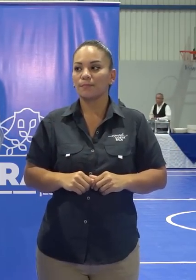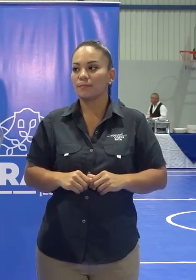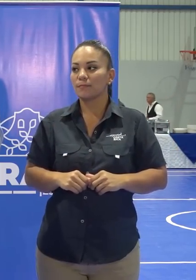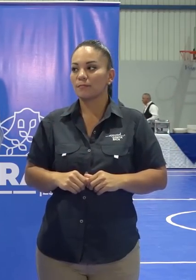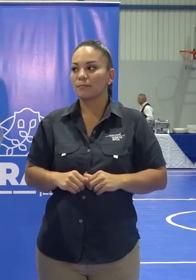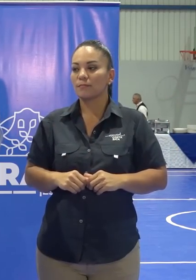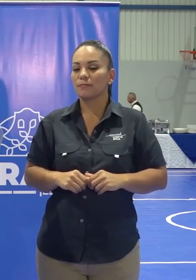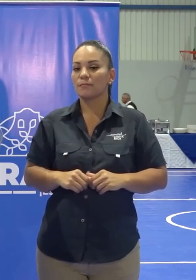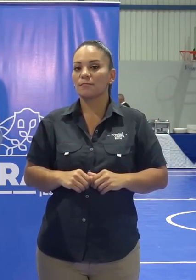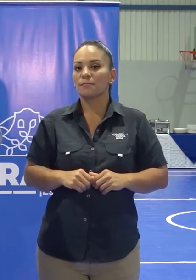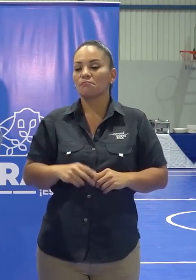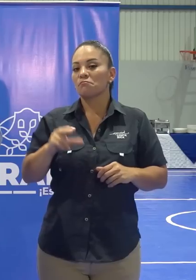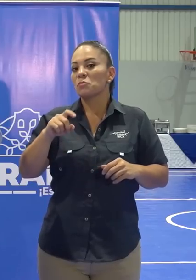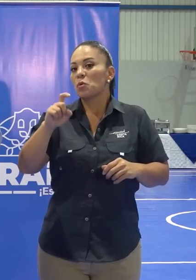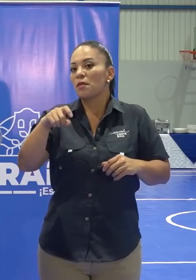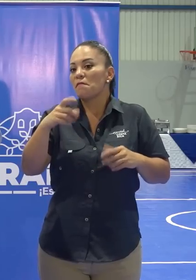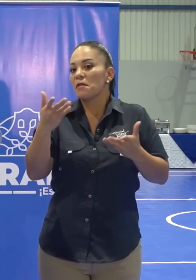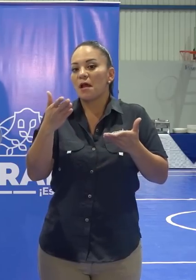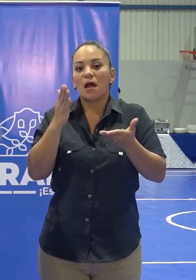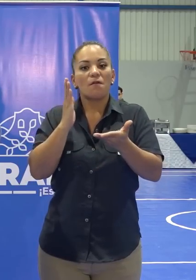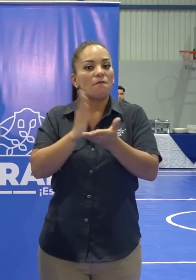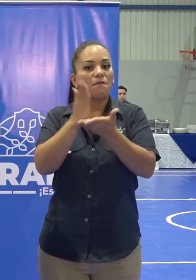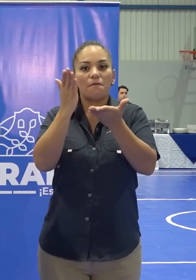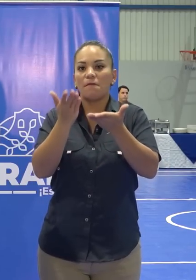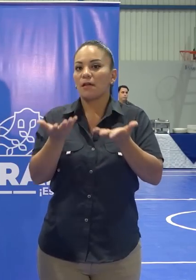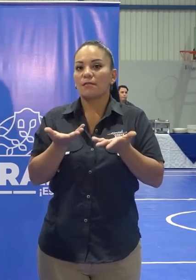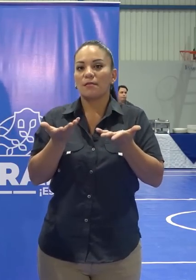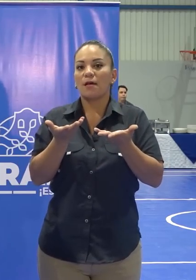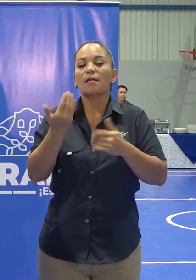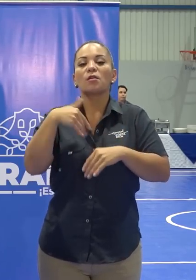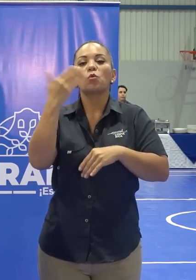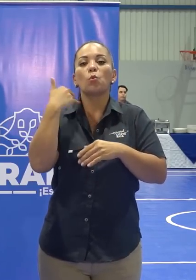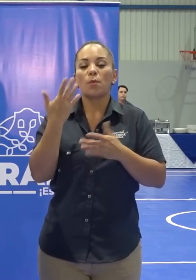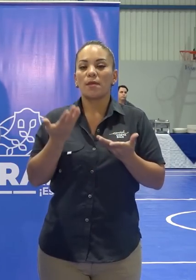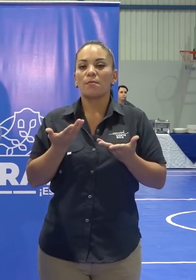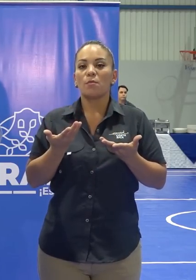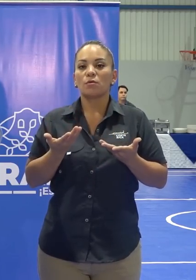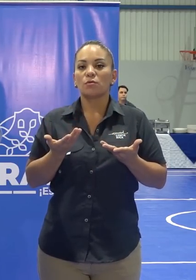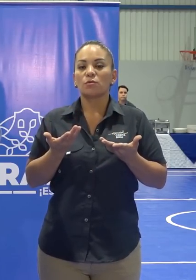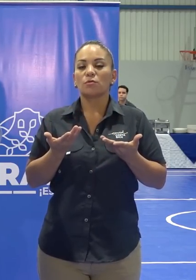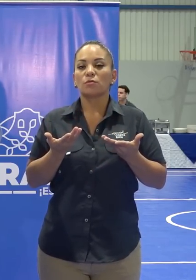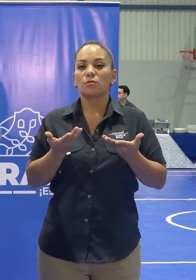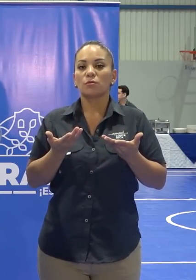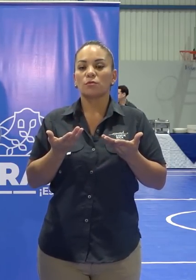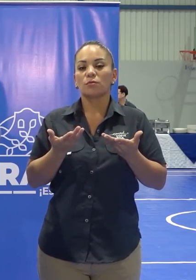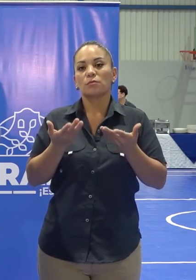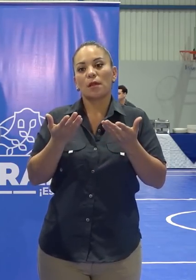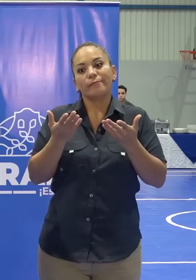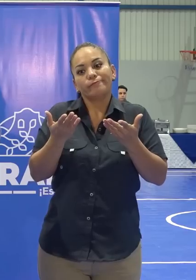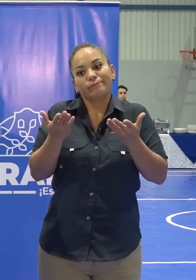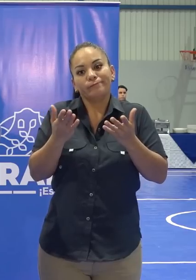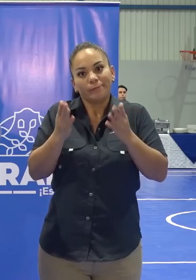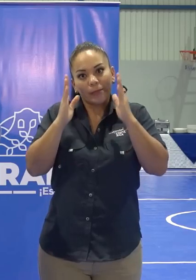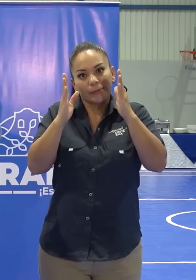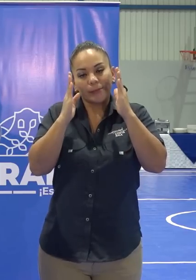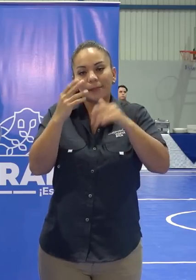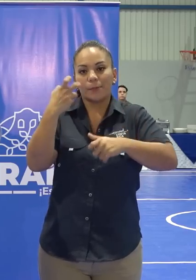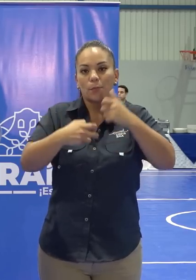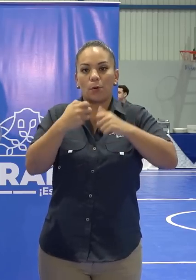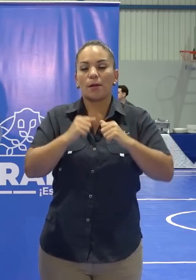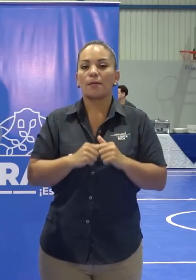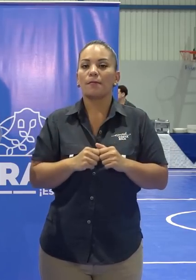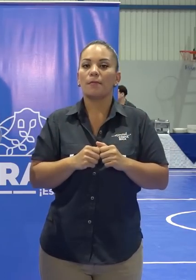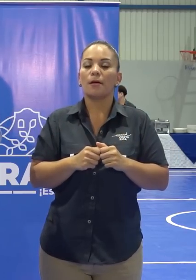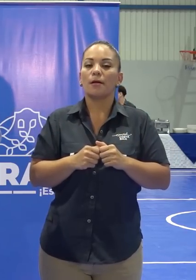No debe afectar el hecho de que tuvimos que comernos la bronca literalmente con el